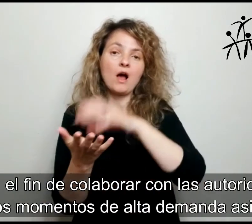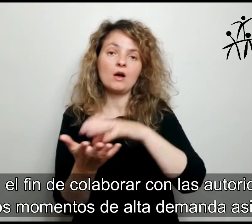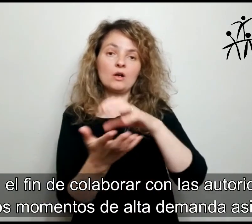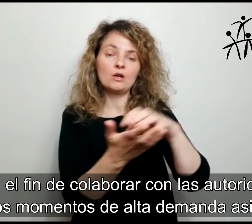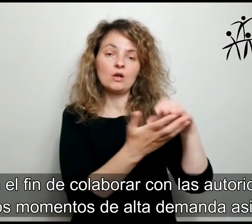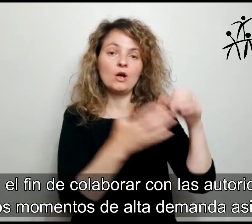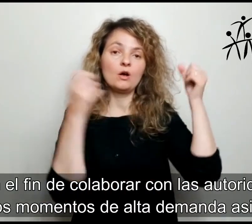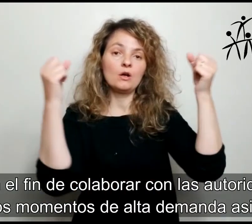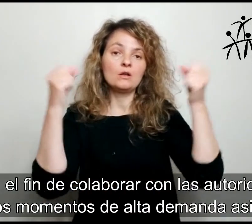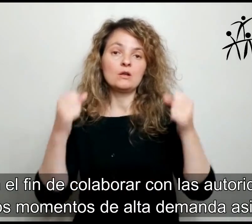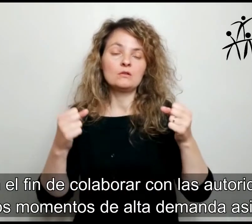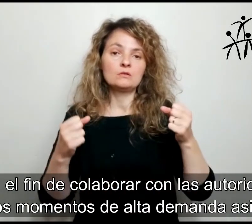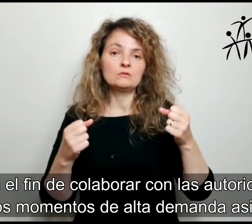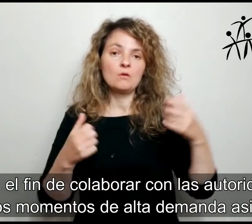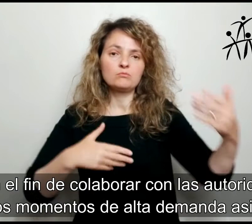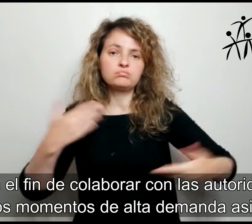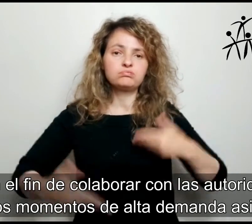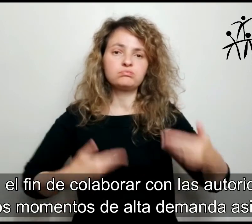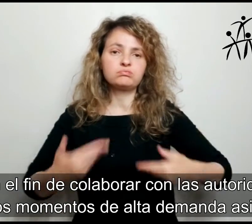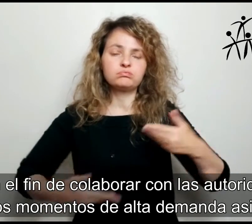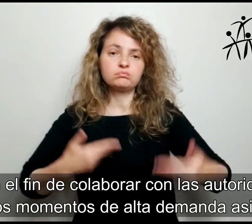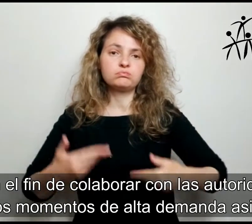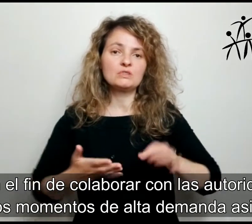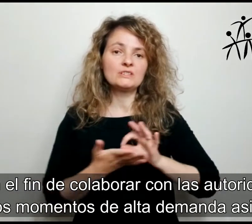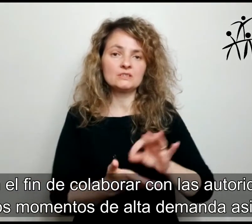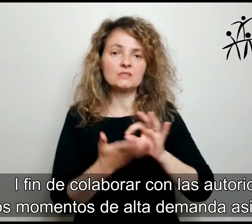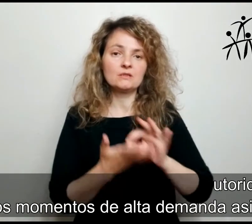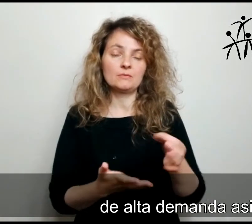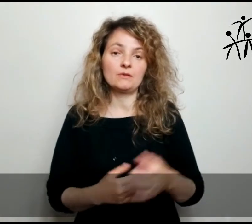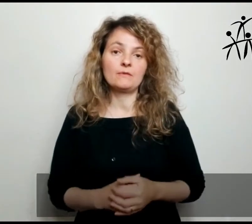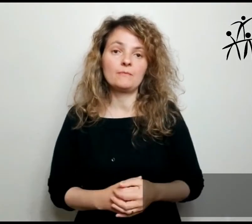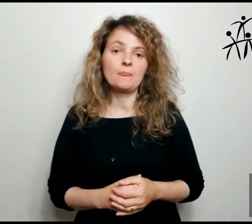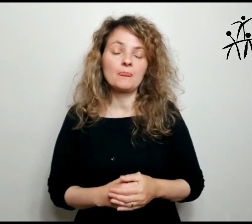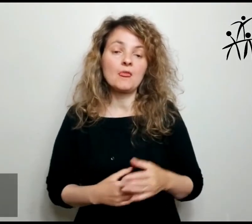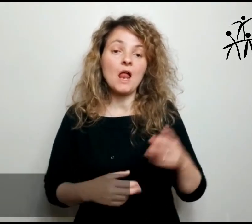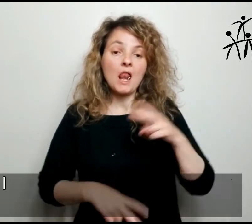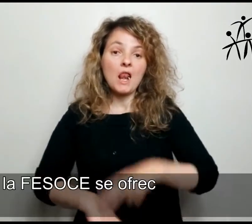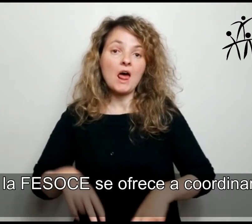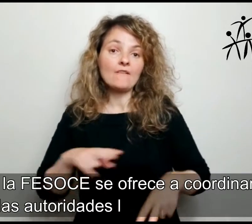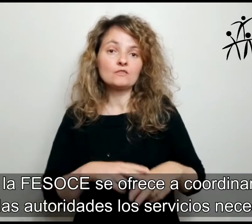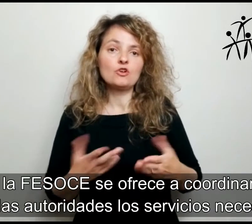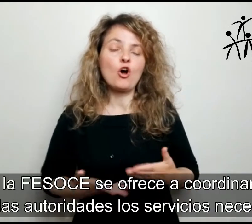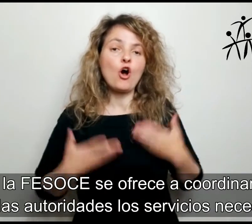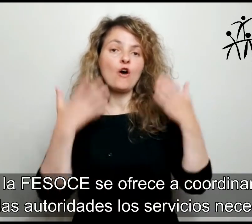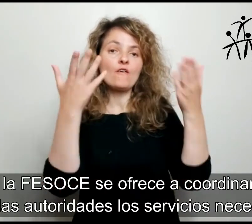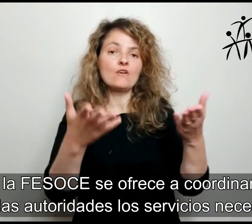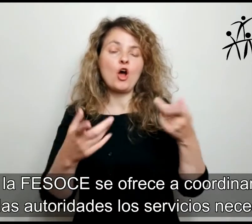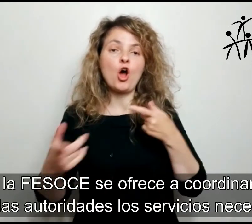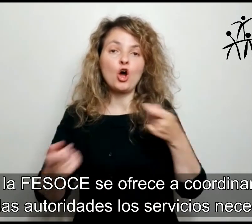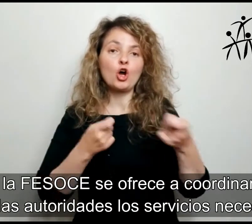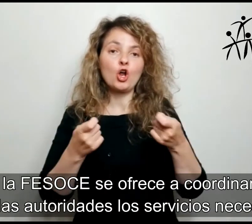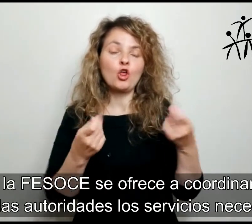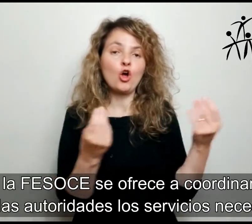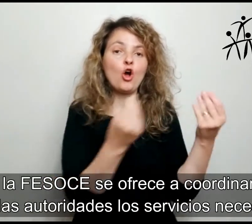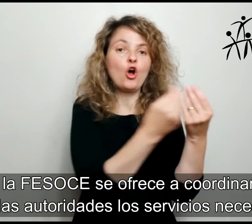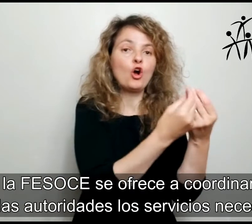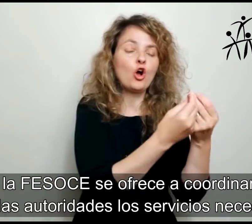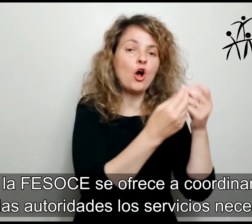estos momentos de alta demanda asistencial, la FESOCE se ofrece a coordinar con las autoridades los